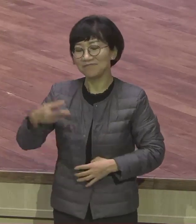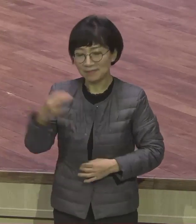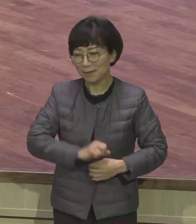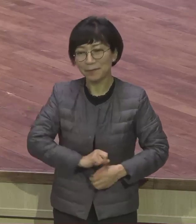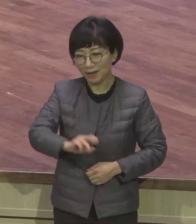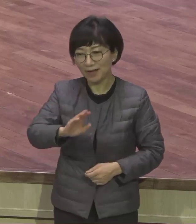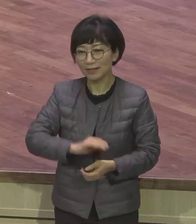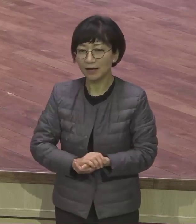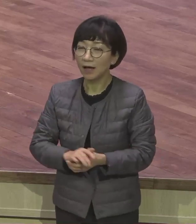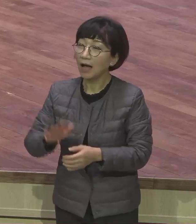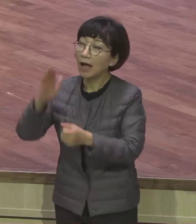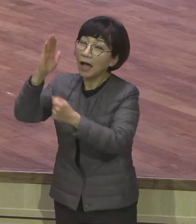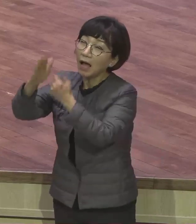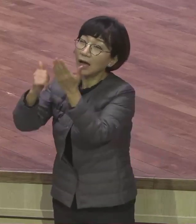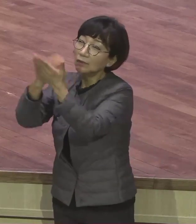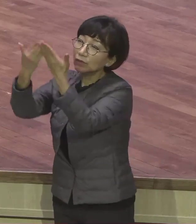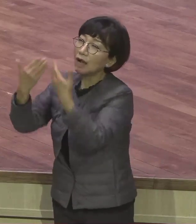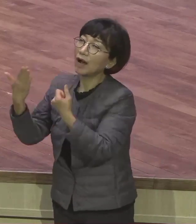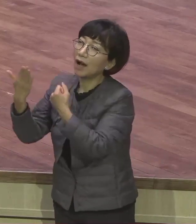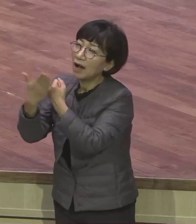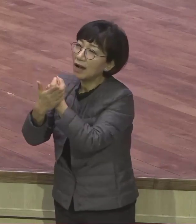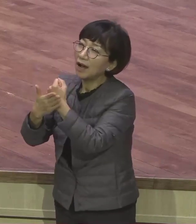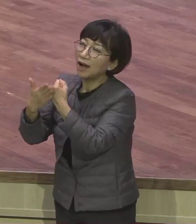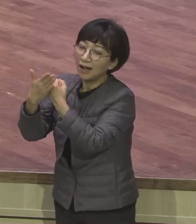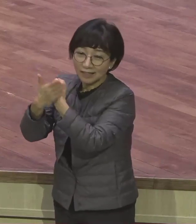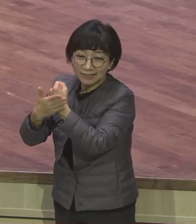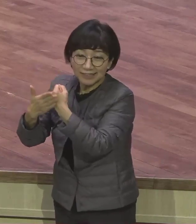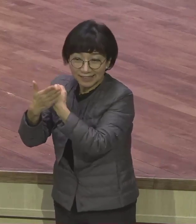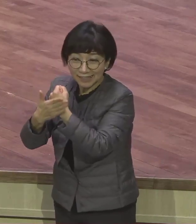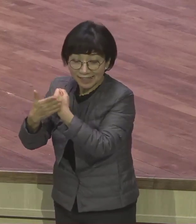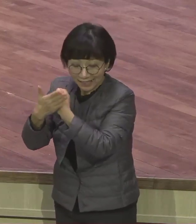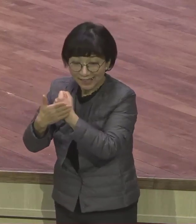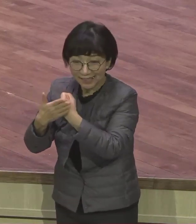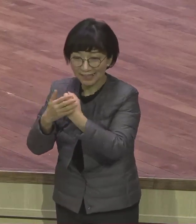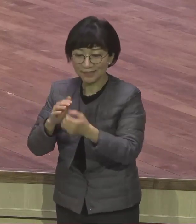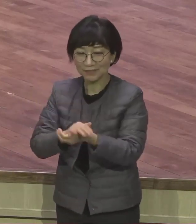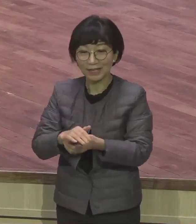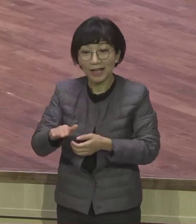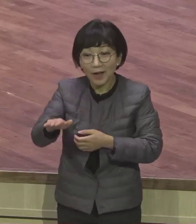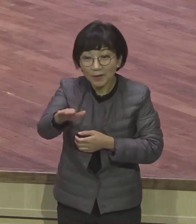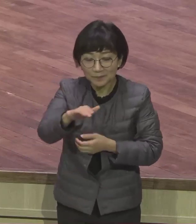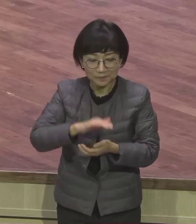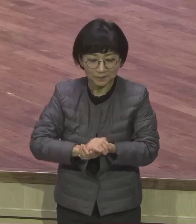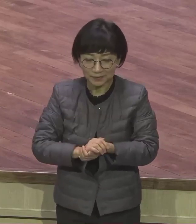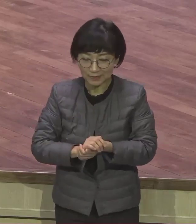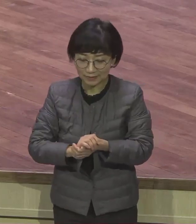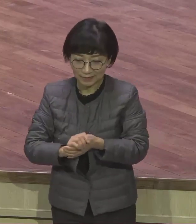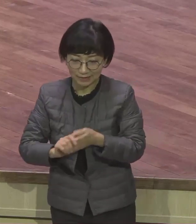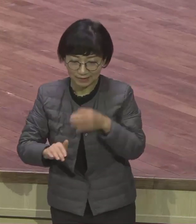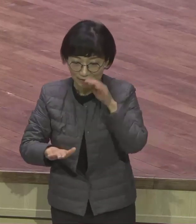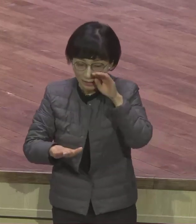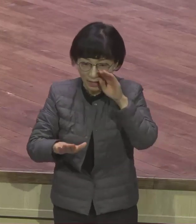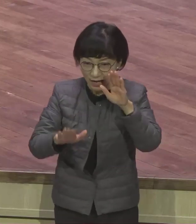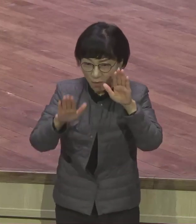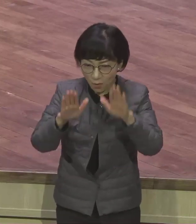받아보세요 하나님의 오늘 밤에 예를 말씀드리고 하나님이요 이스라엘 백신들이 그 적박한 이